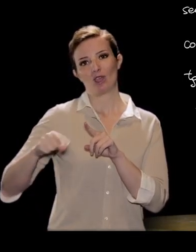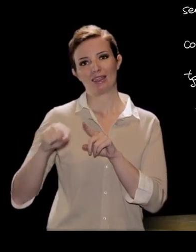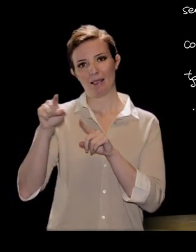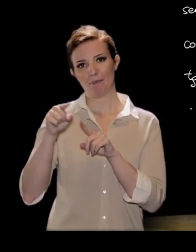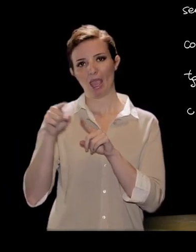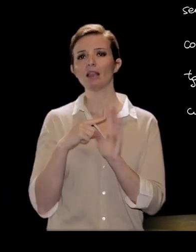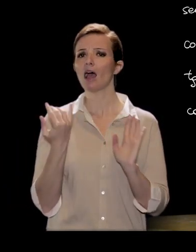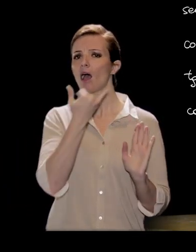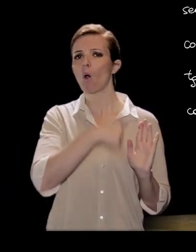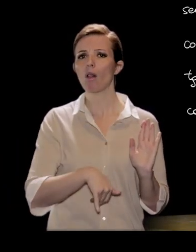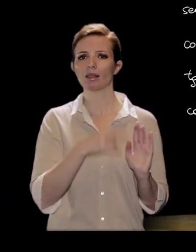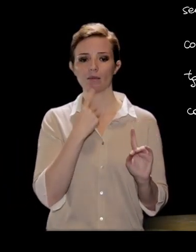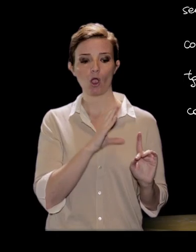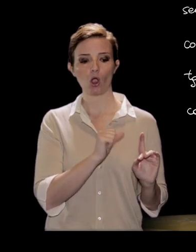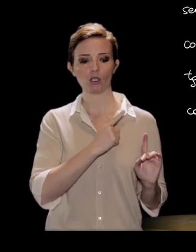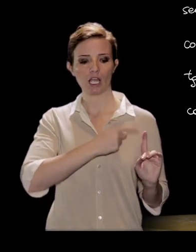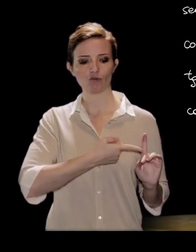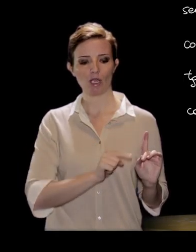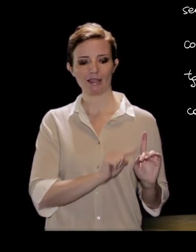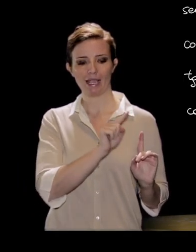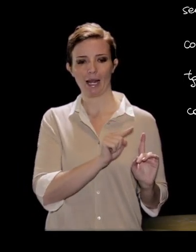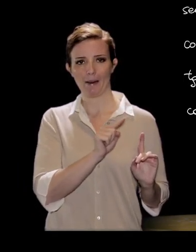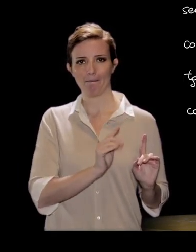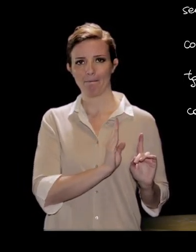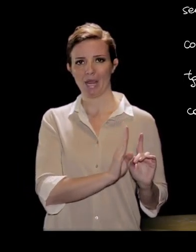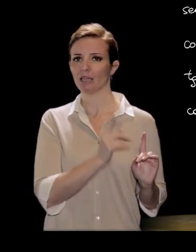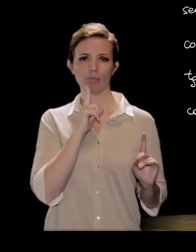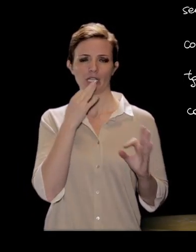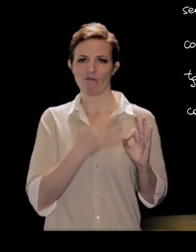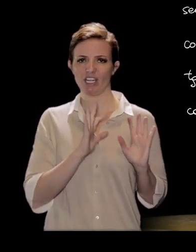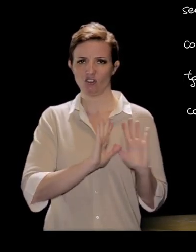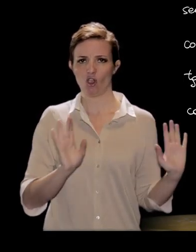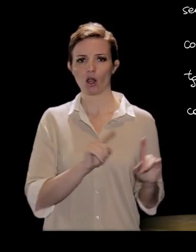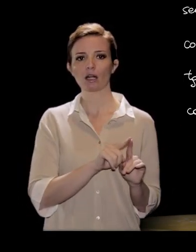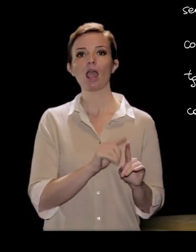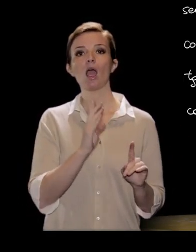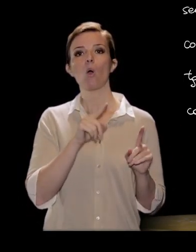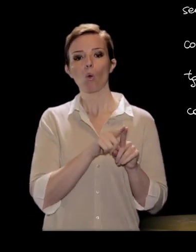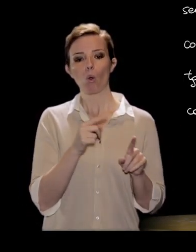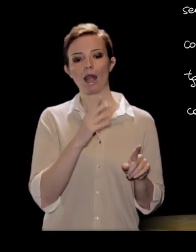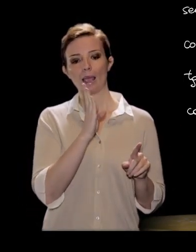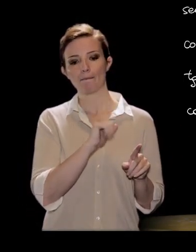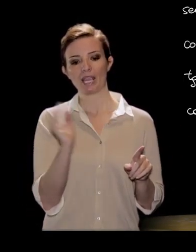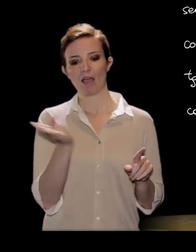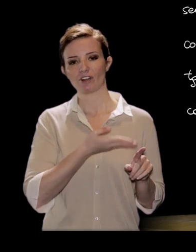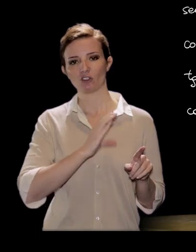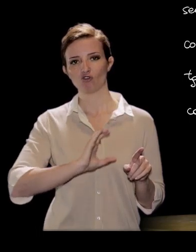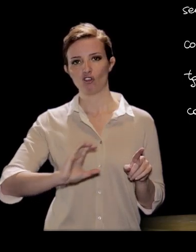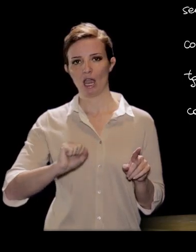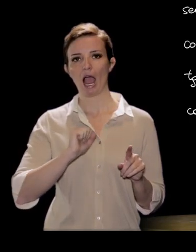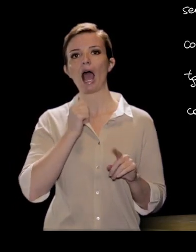dire che la cotangente di beta, sempre per definizione, è pari a BA fratto CA, ossia evidentemente C